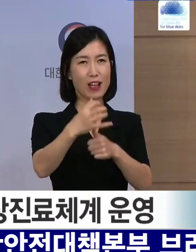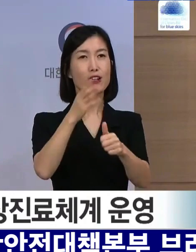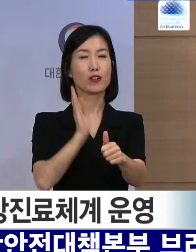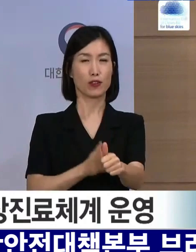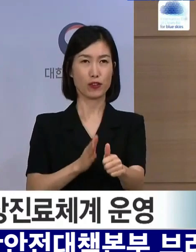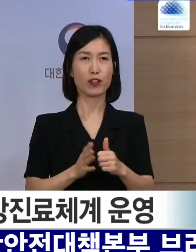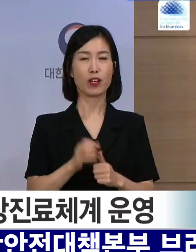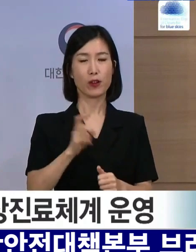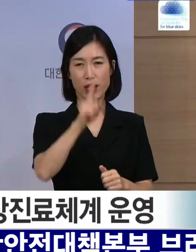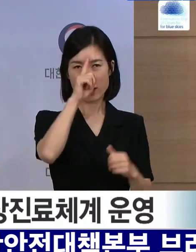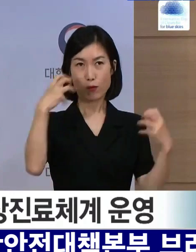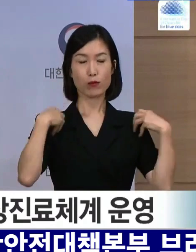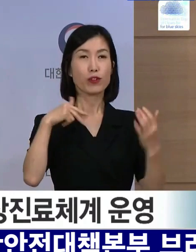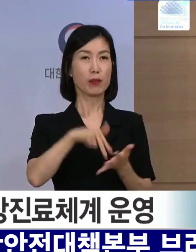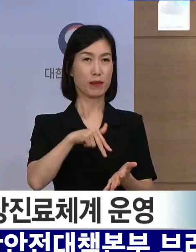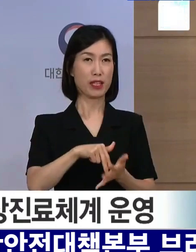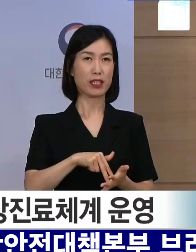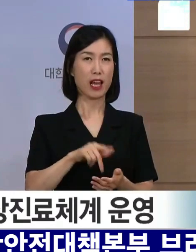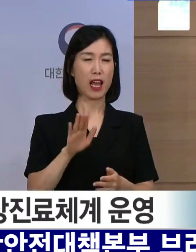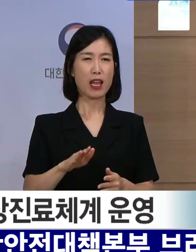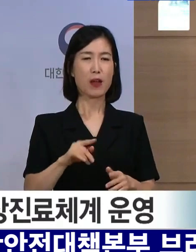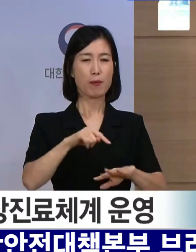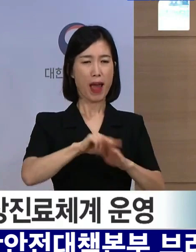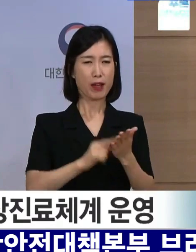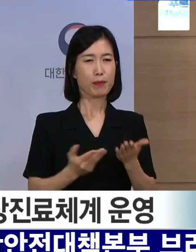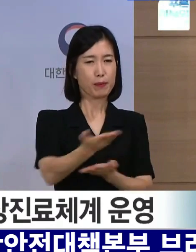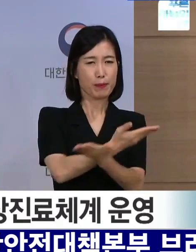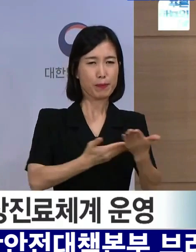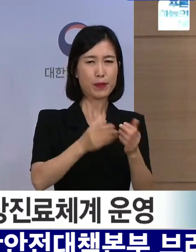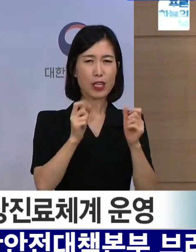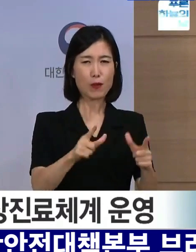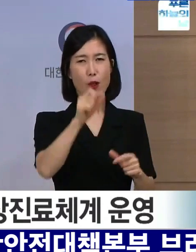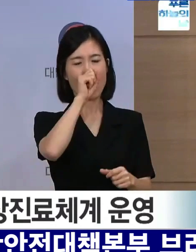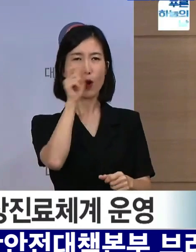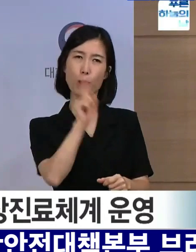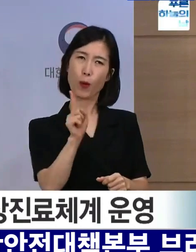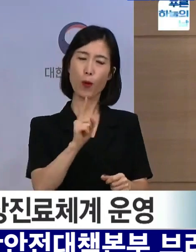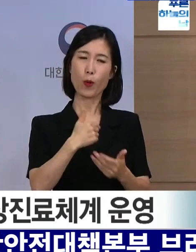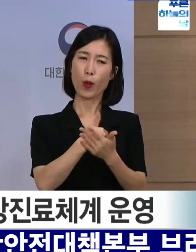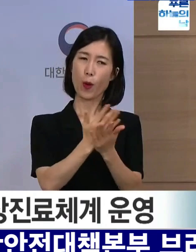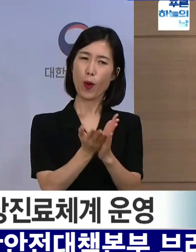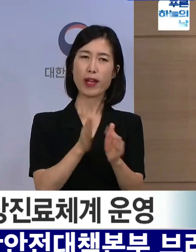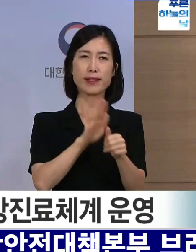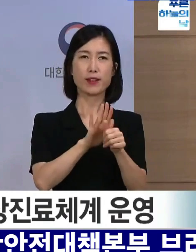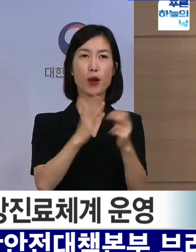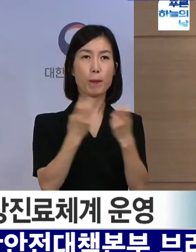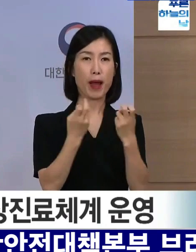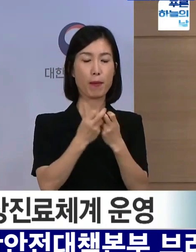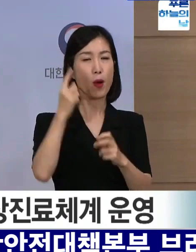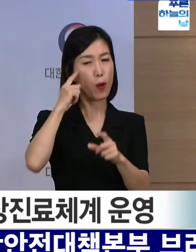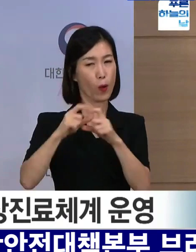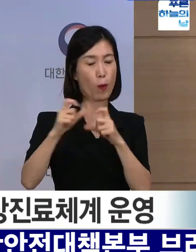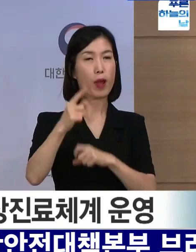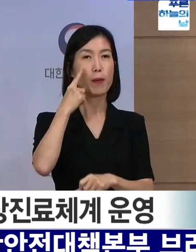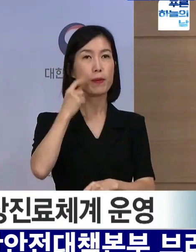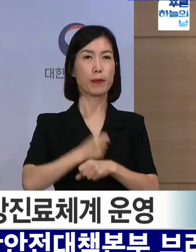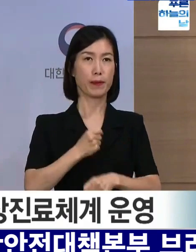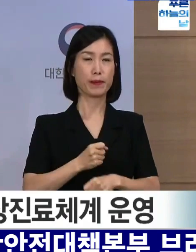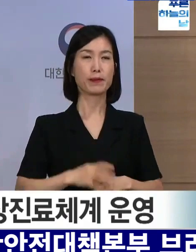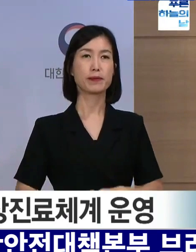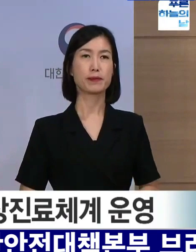바라며 정부도 이렇게 많은 몸을 나누는 기회가 늘어나도록 다양한 지원 방법을 모색해 보겠습니다.